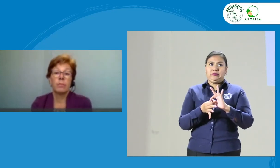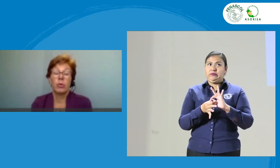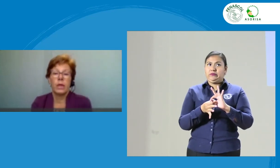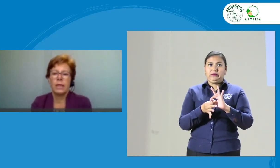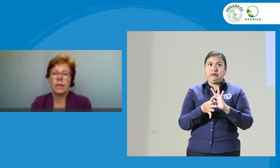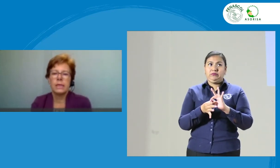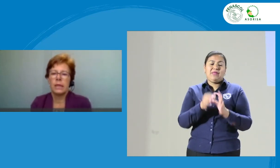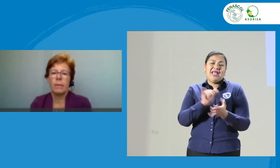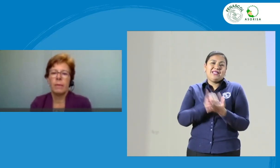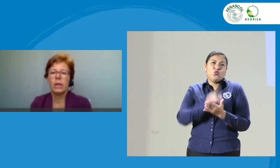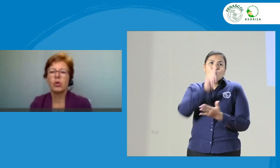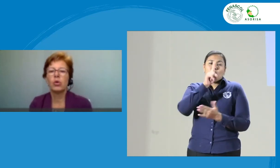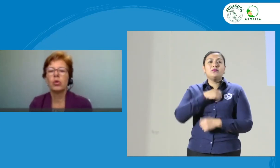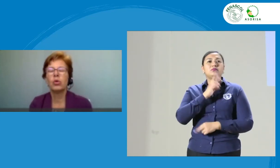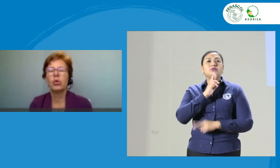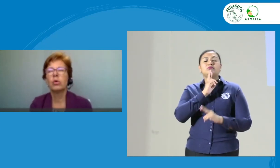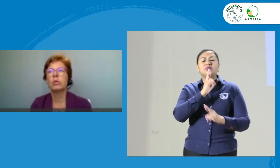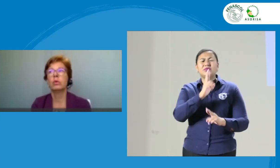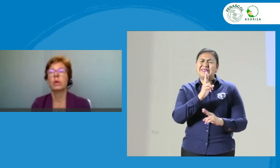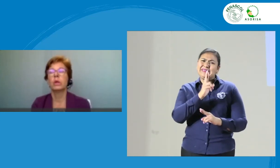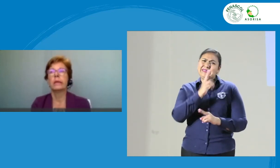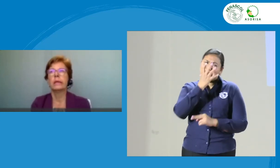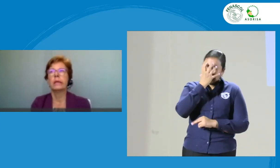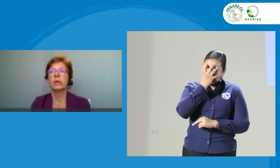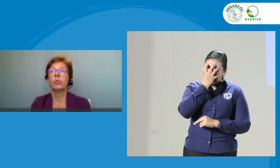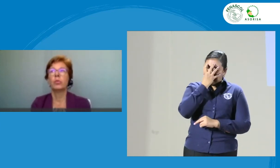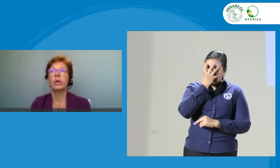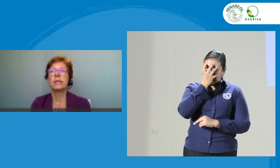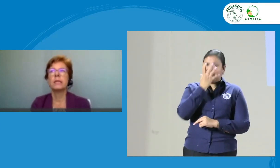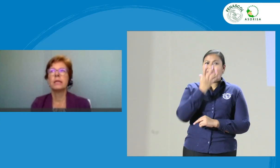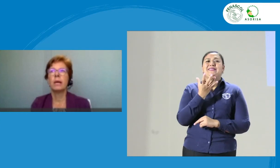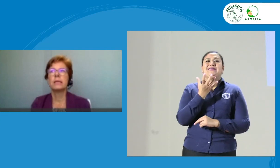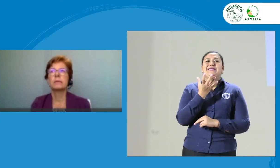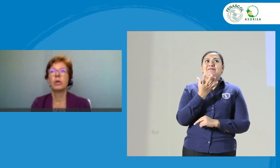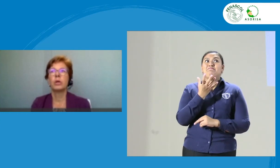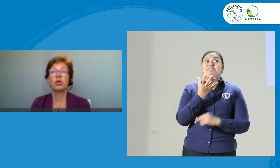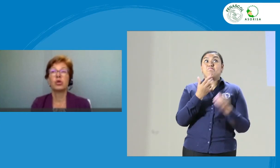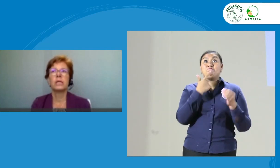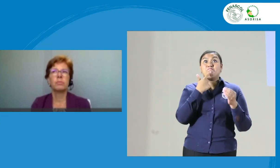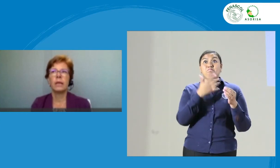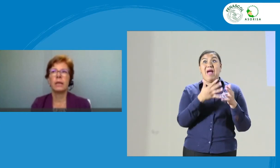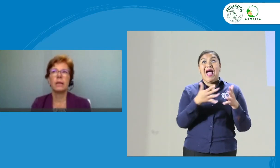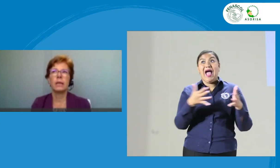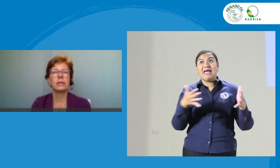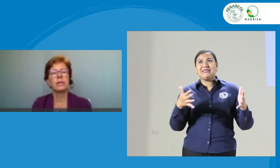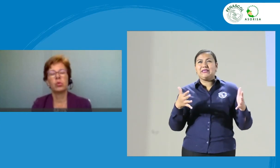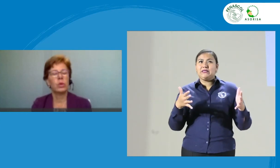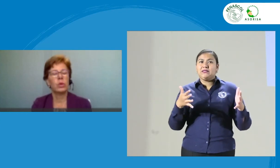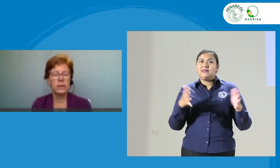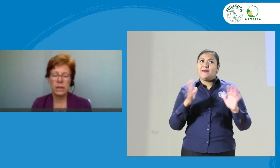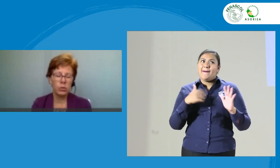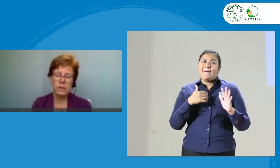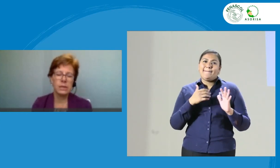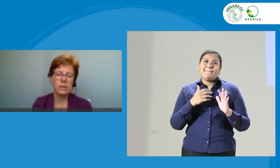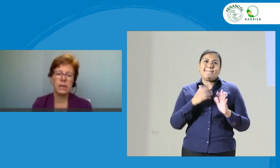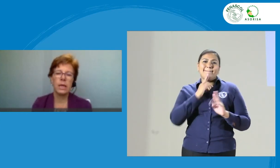que podría decir. Lamento no poder decir más, pero sí esperaría que a estas alturas ya no